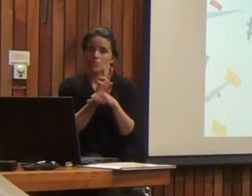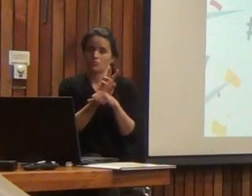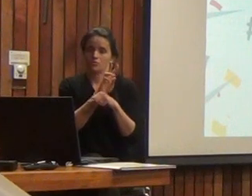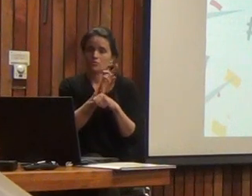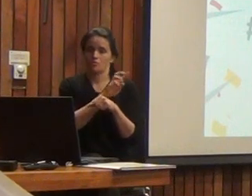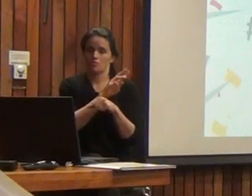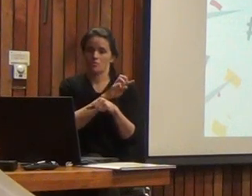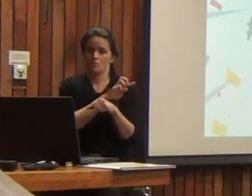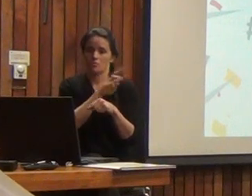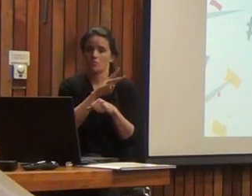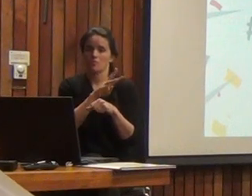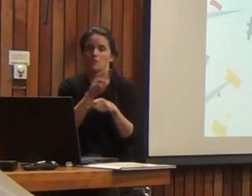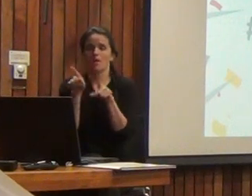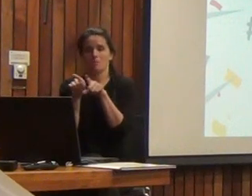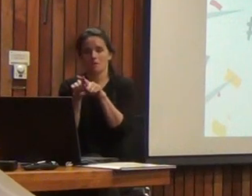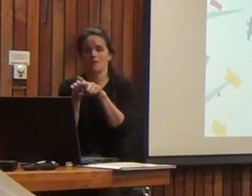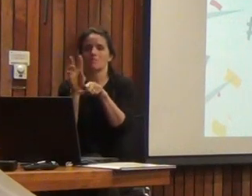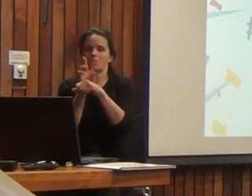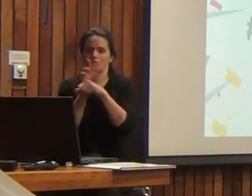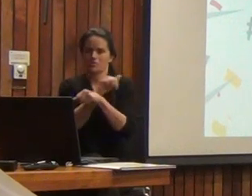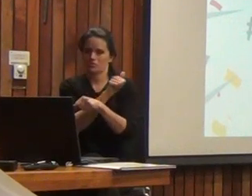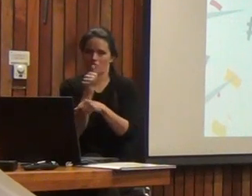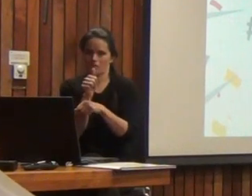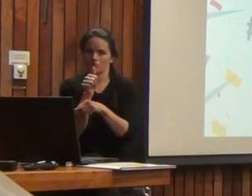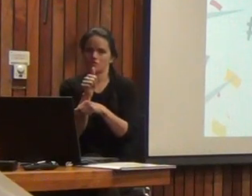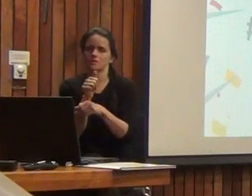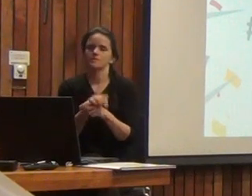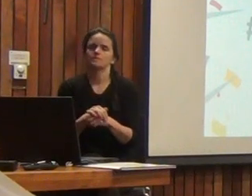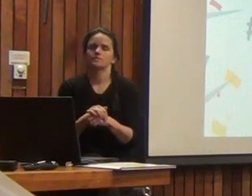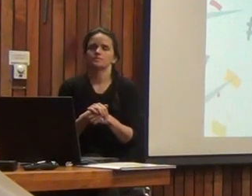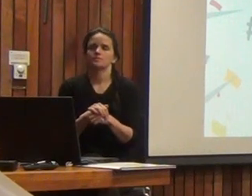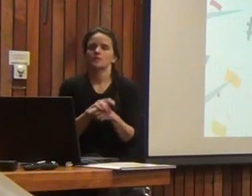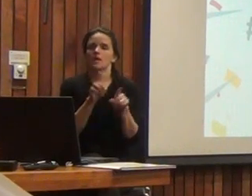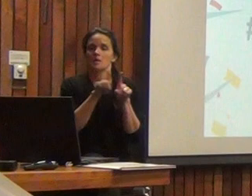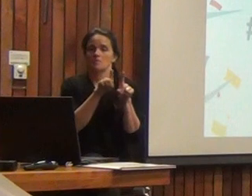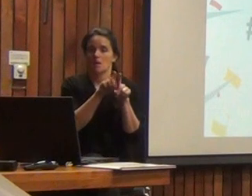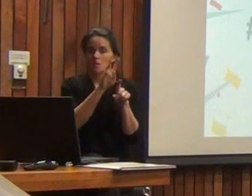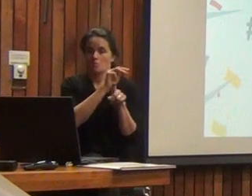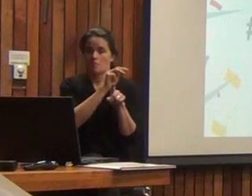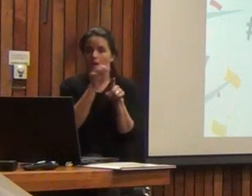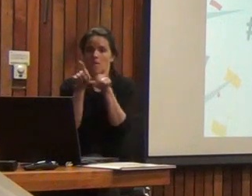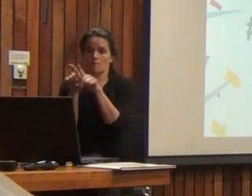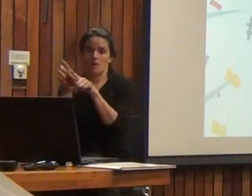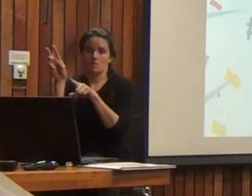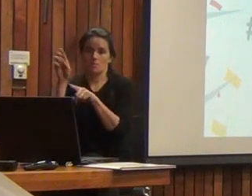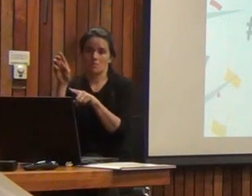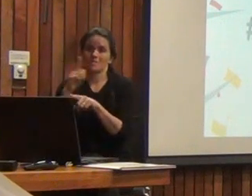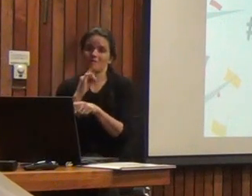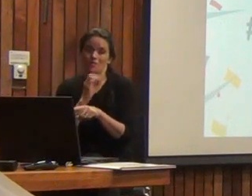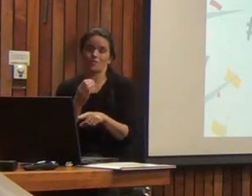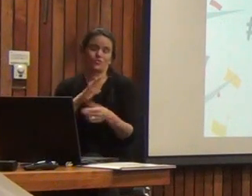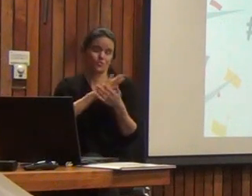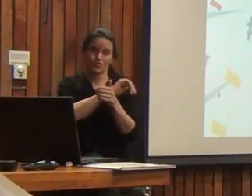y mi hermana es profesora y todos los hermanos de mi mamá y de mi papá son profesoras